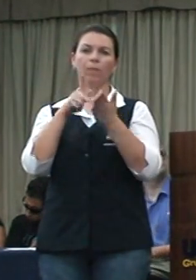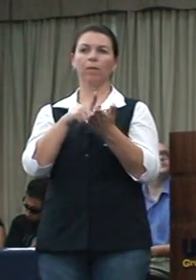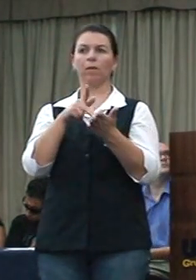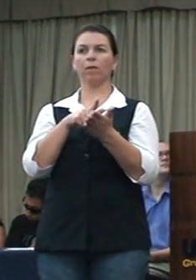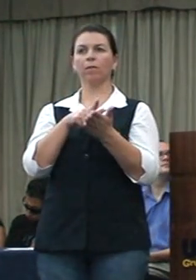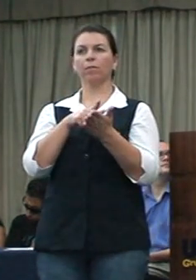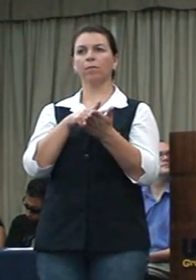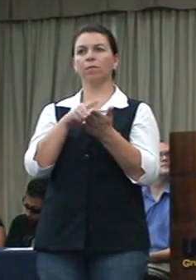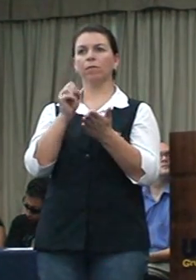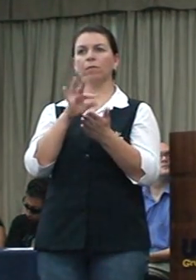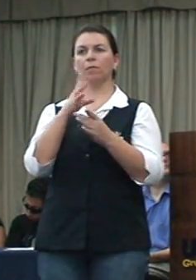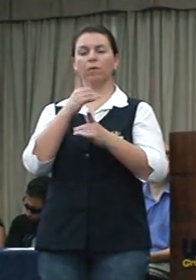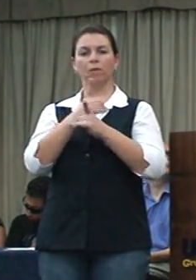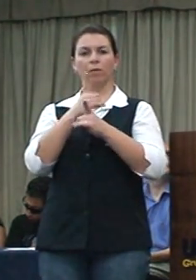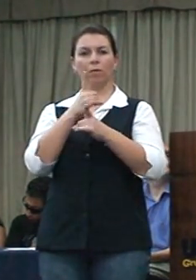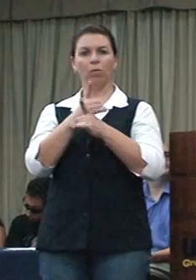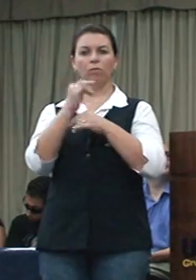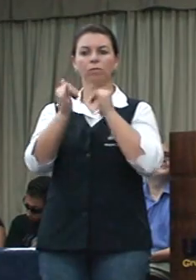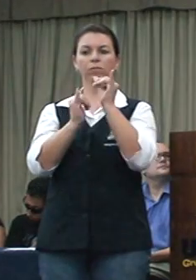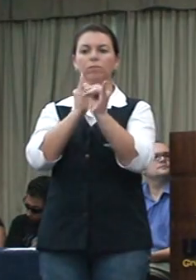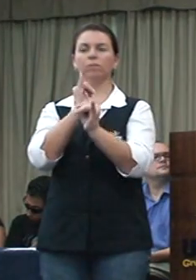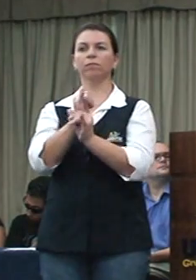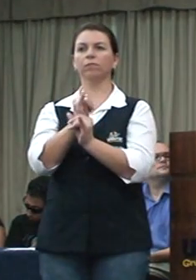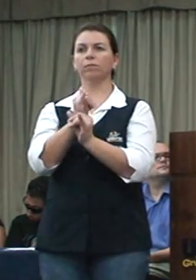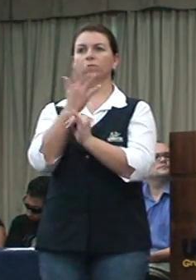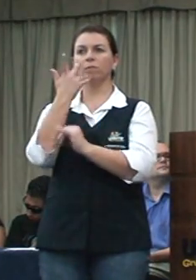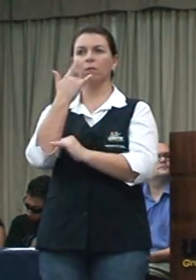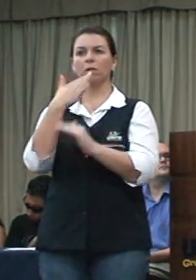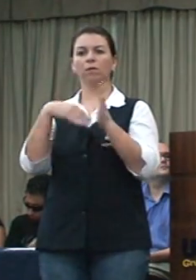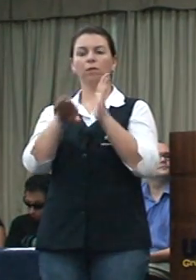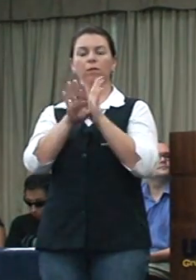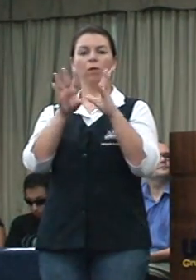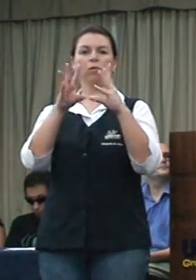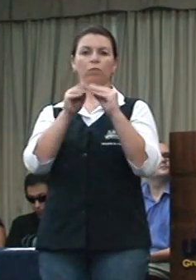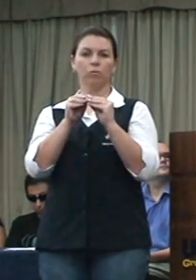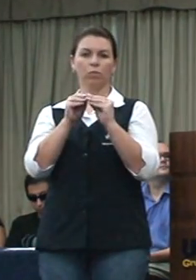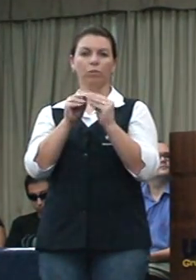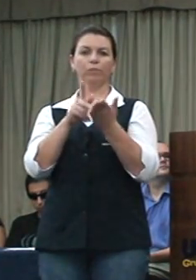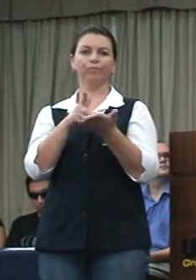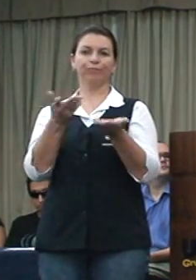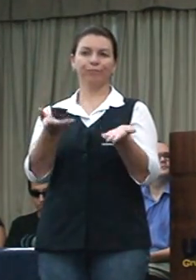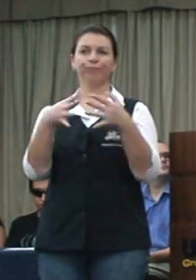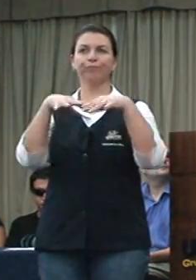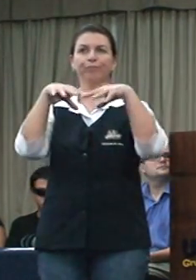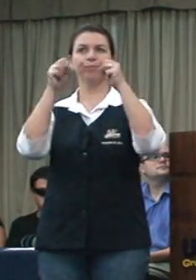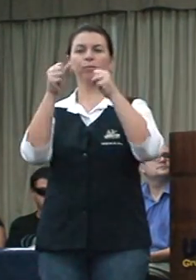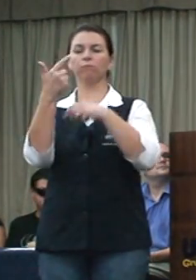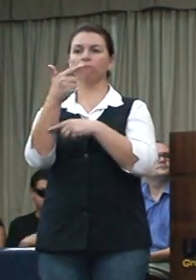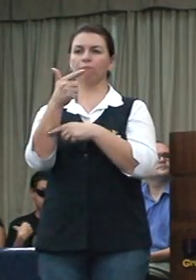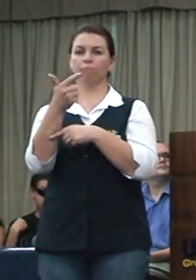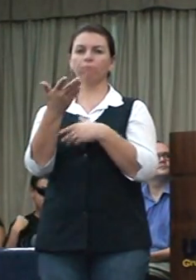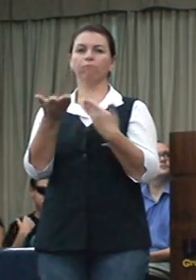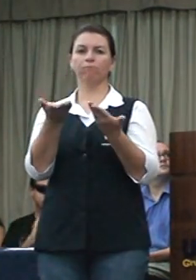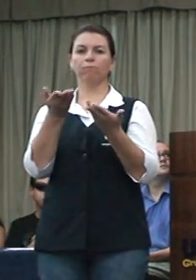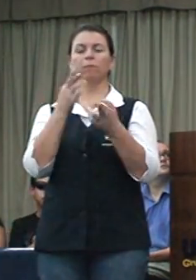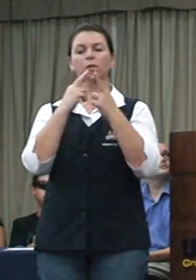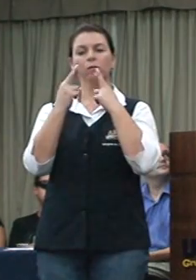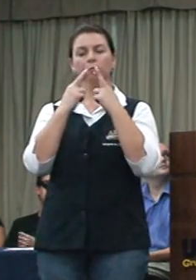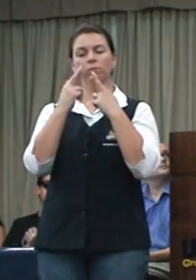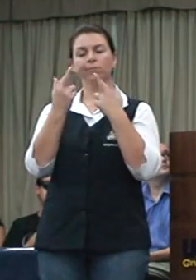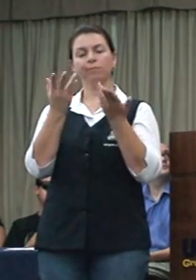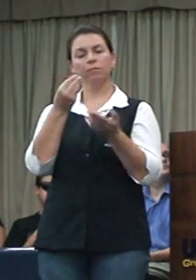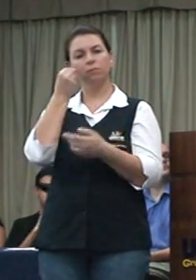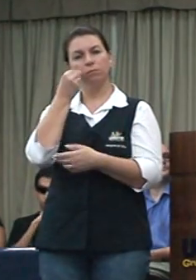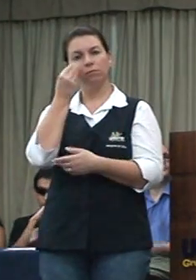E se eu não o encontro na internet, as crianças estão no escuro até hoje. Então estão aqui as denúncias, espero que eu seja útil